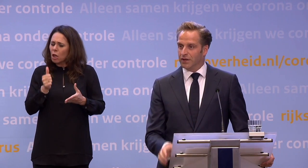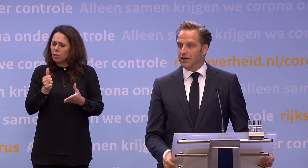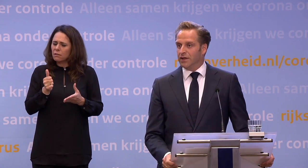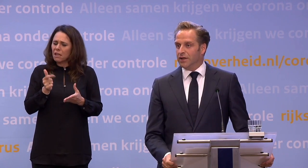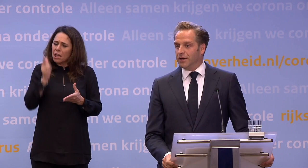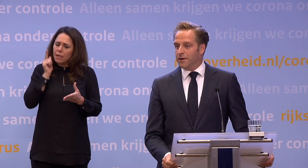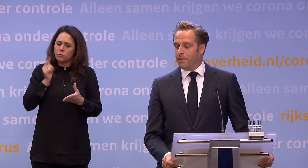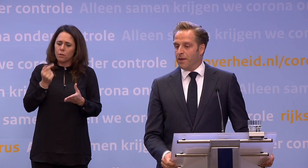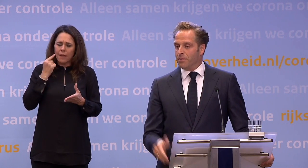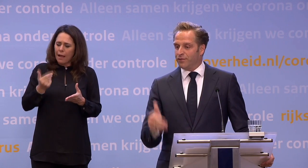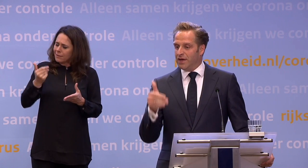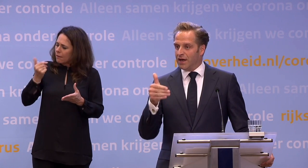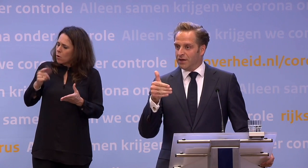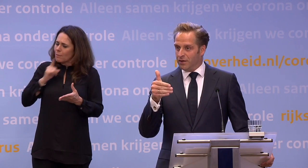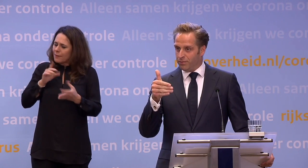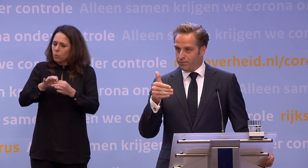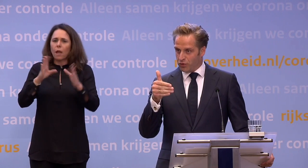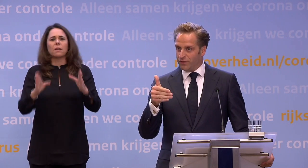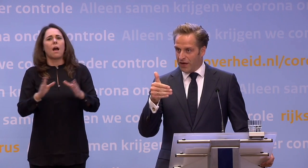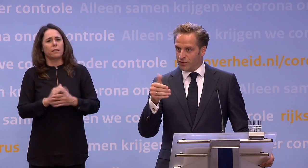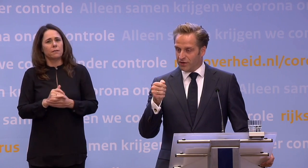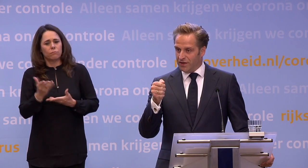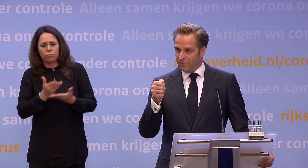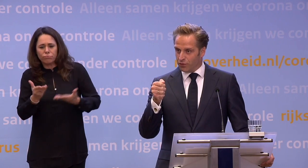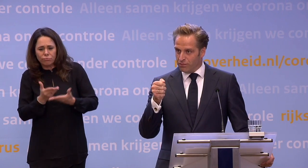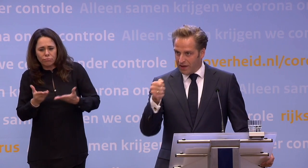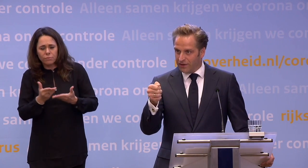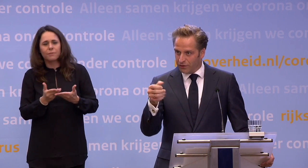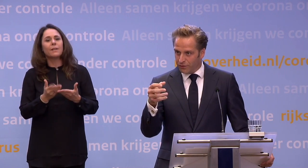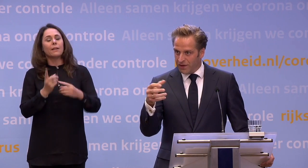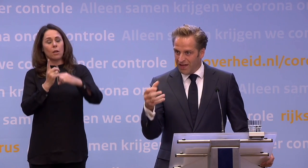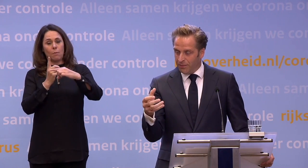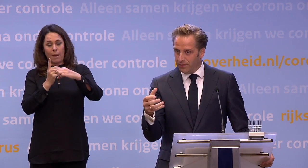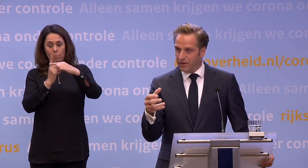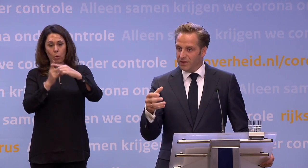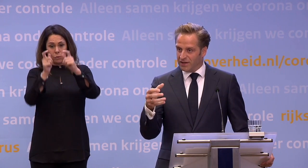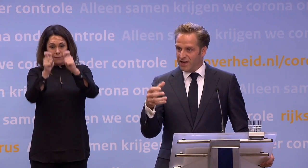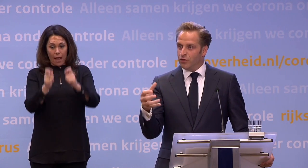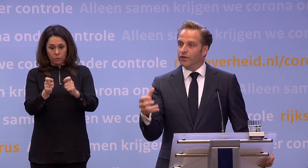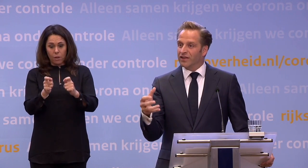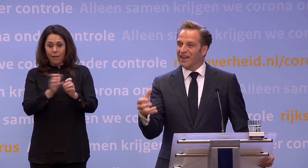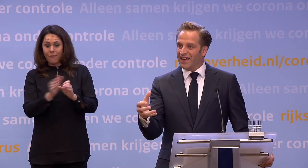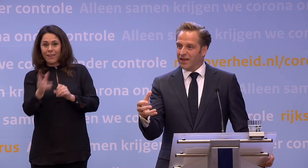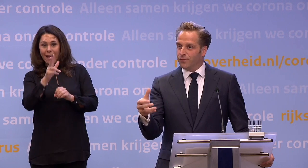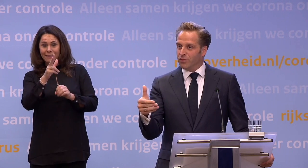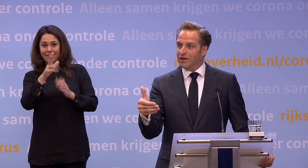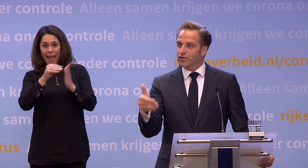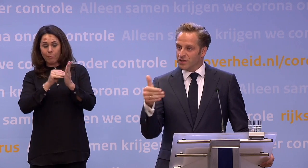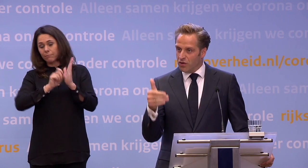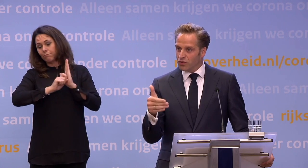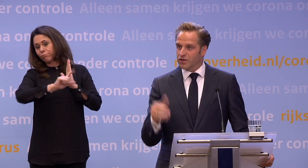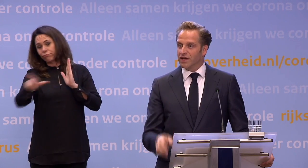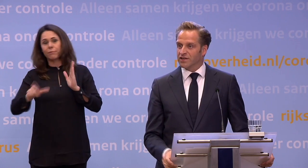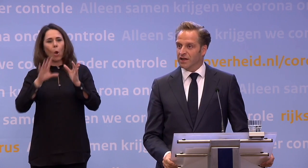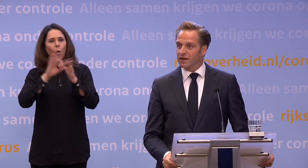daarvoor. Maar via een positieve uitslag die wordt meegedeeld via die app... ...ja, zijn die contacten gelijk geïnformeerd.